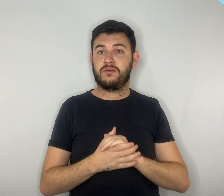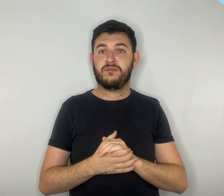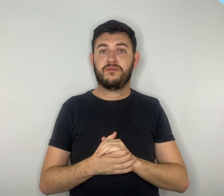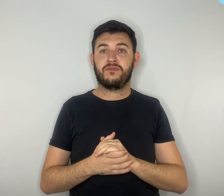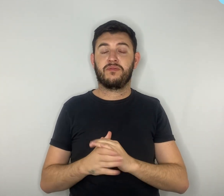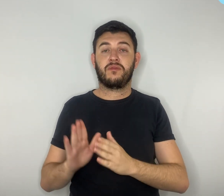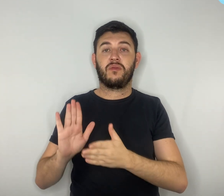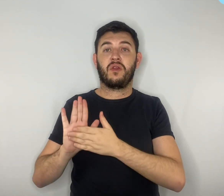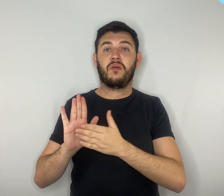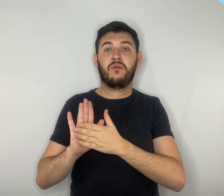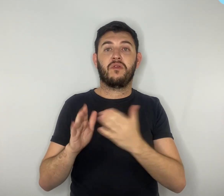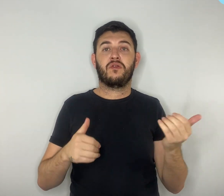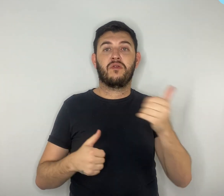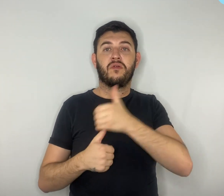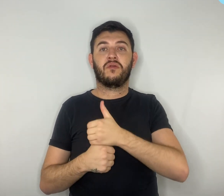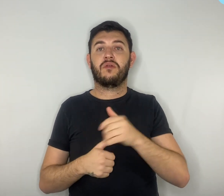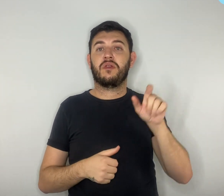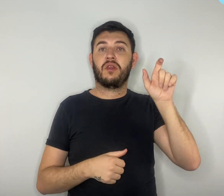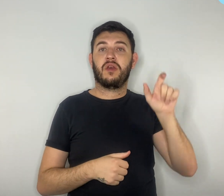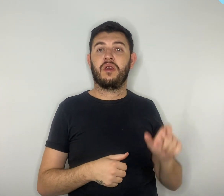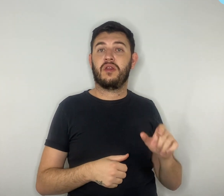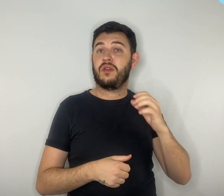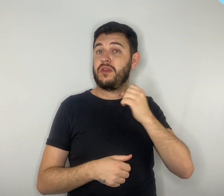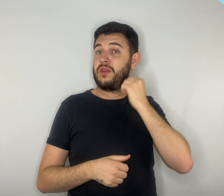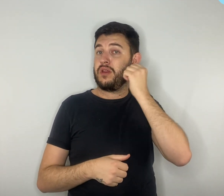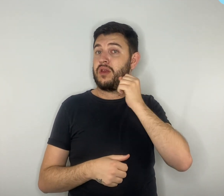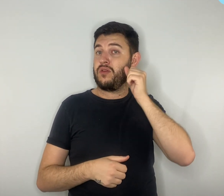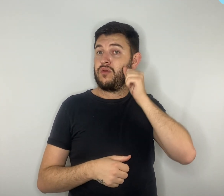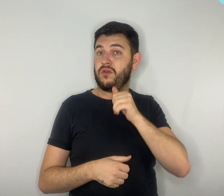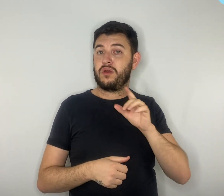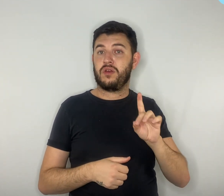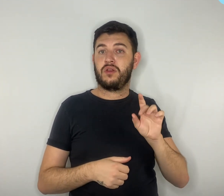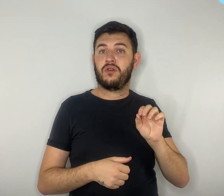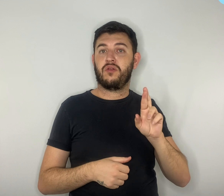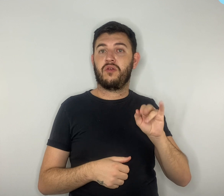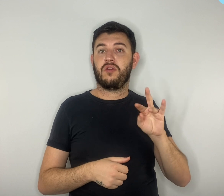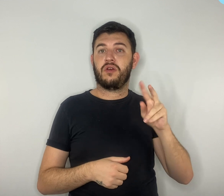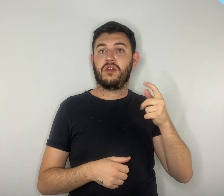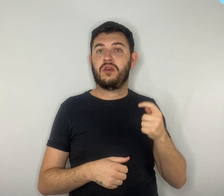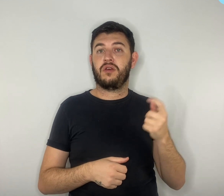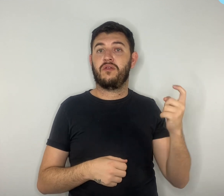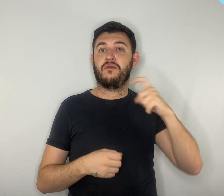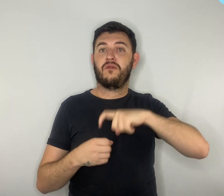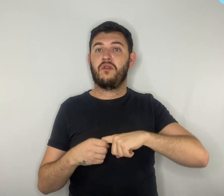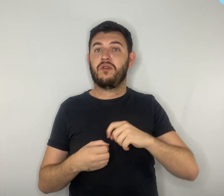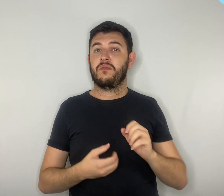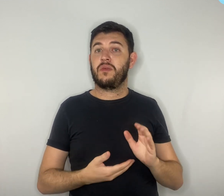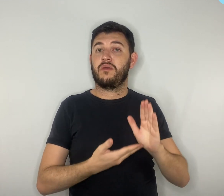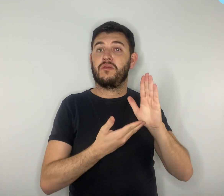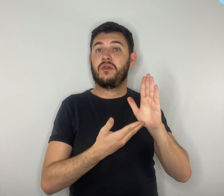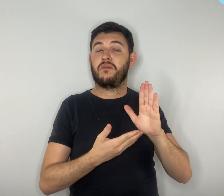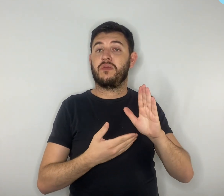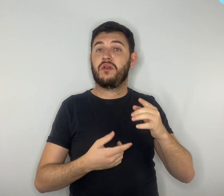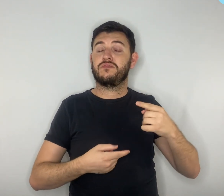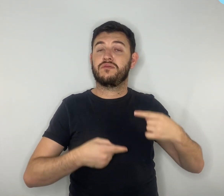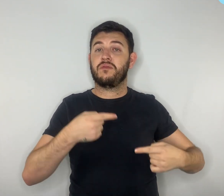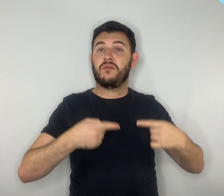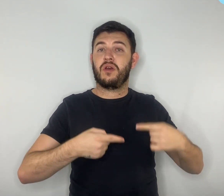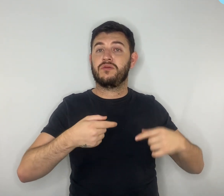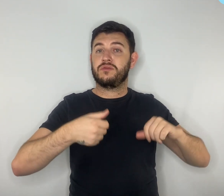senadora Dorinha Seabra retornará para análise na Câmara dos Deputados. Ainda na manhã